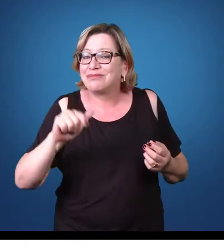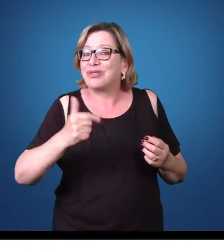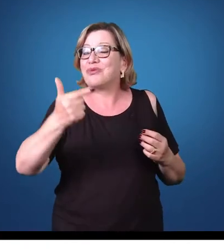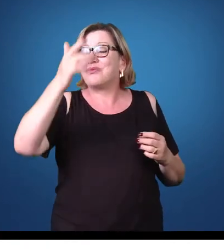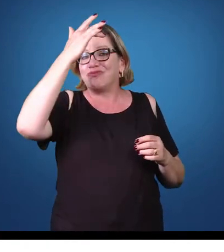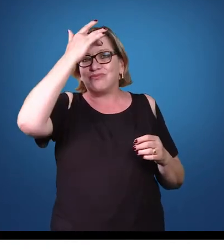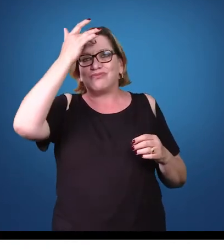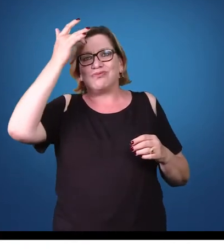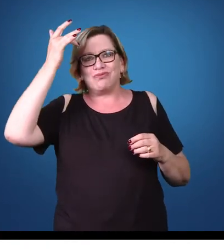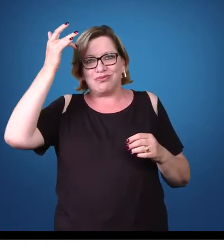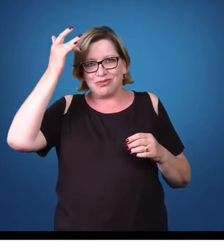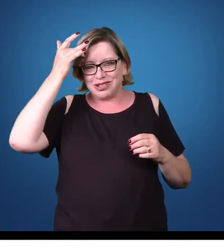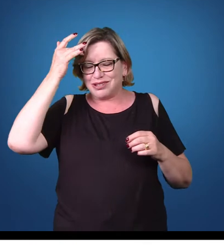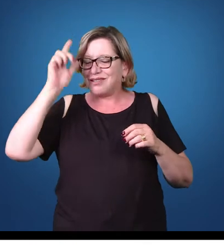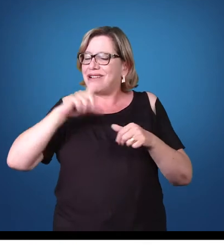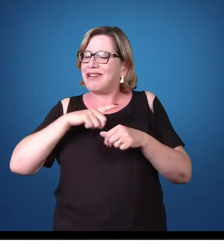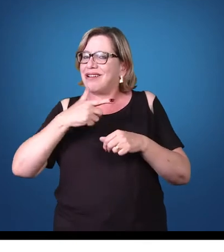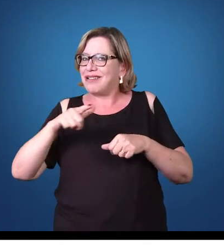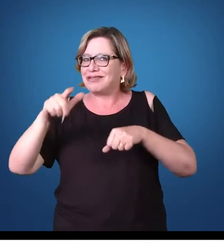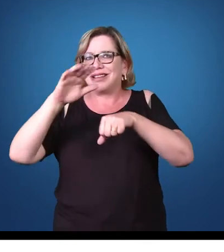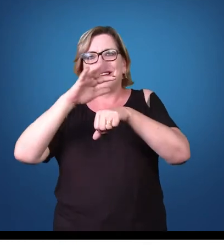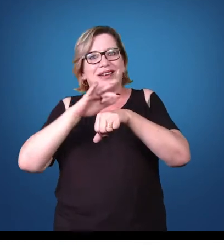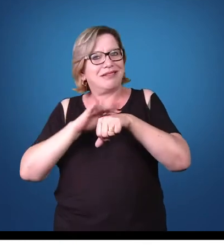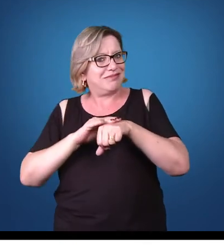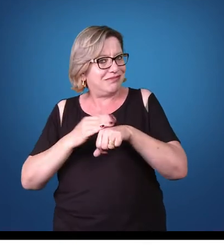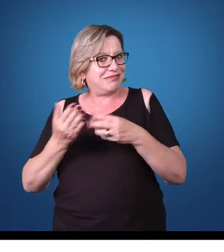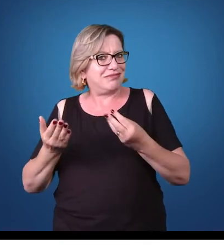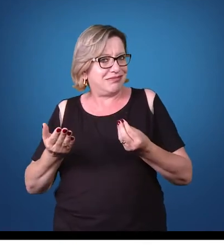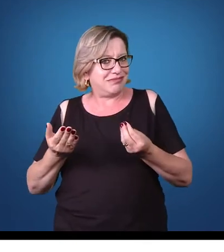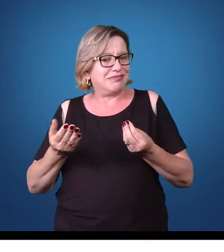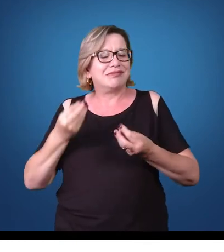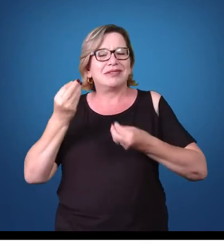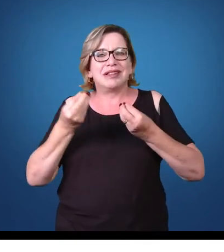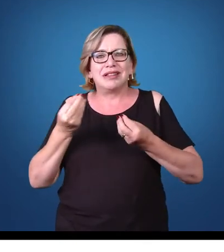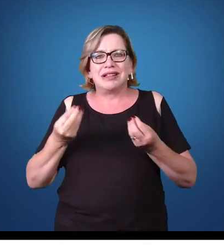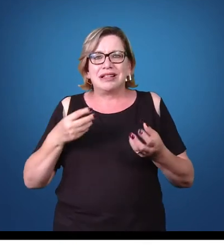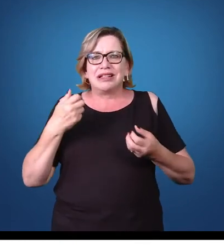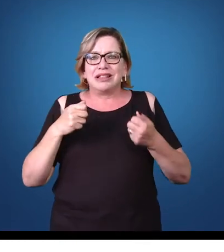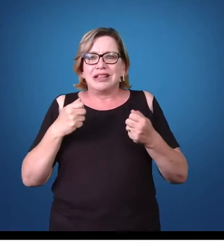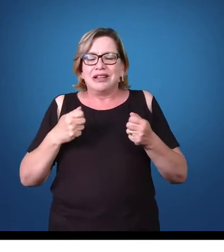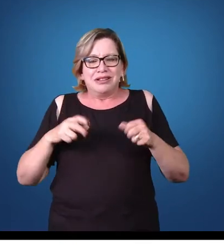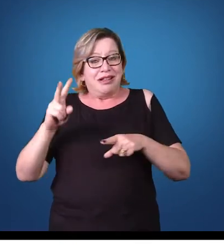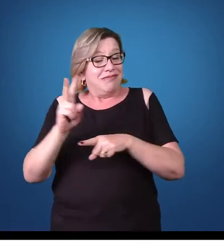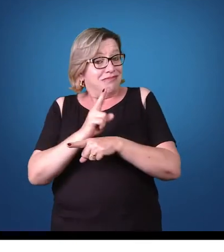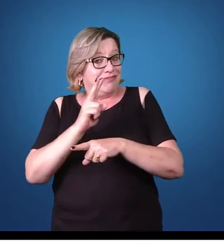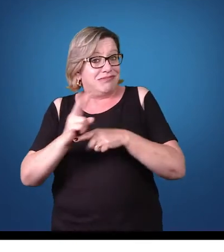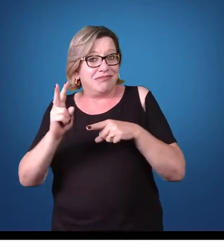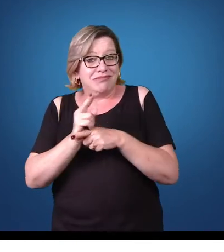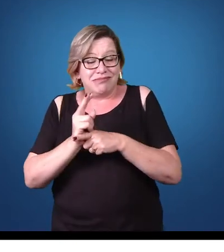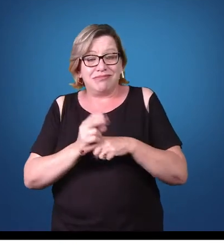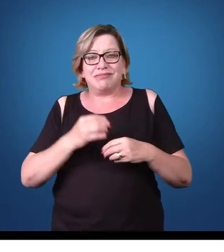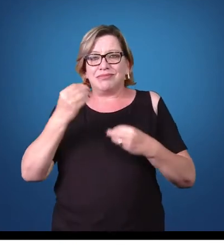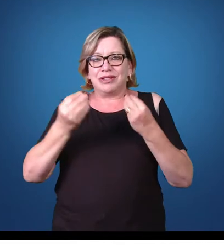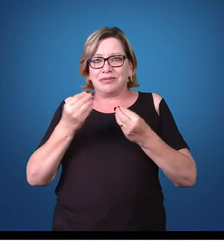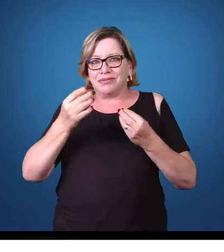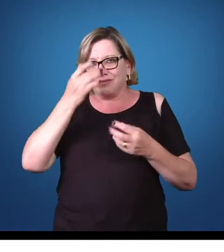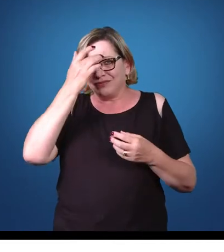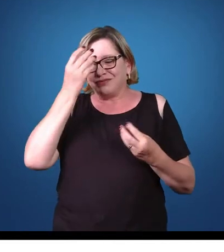parasita para pessoas que não são imunologicamente competentes para resistir